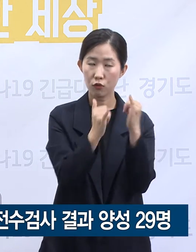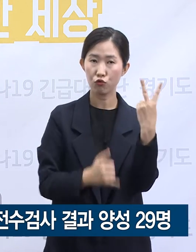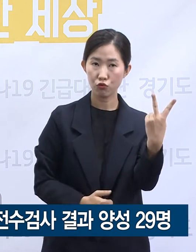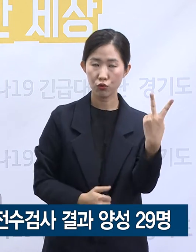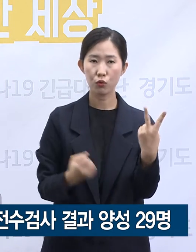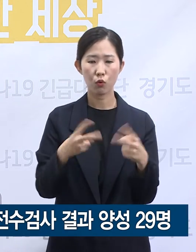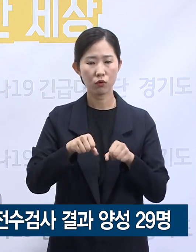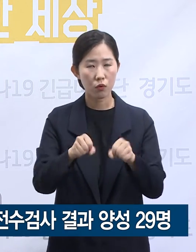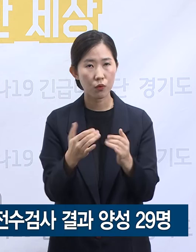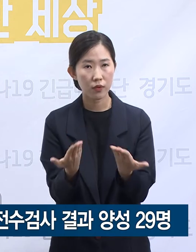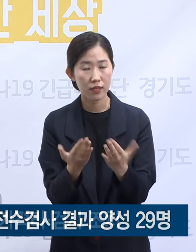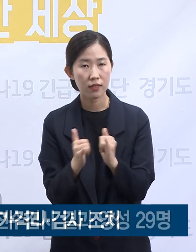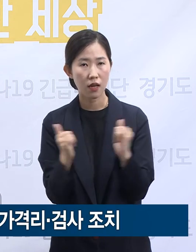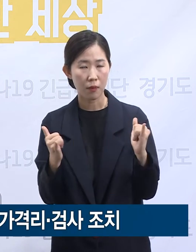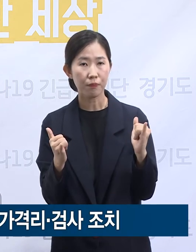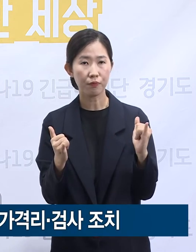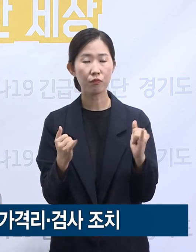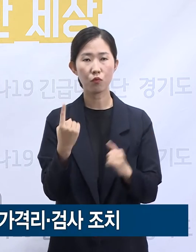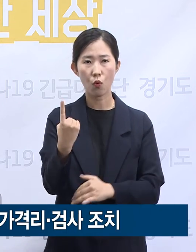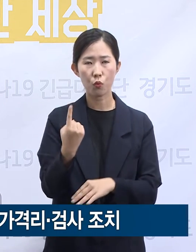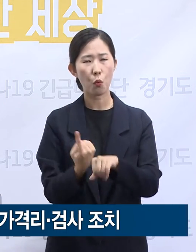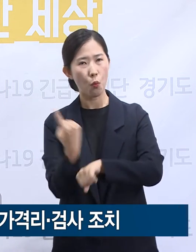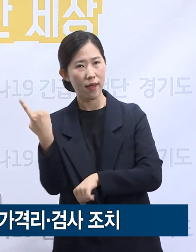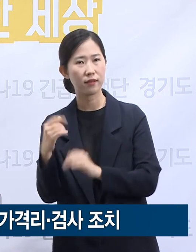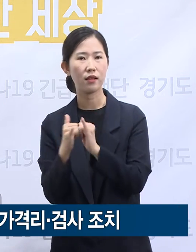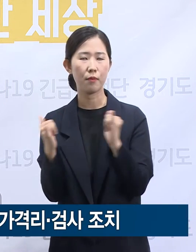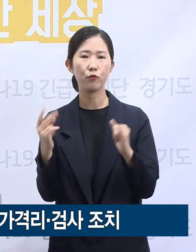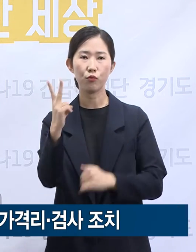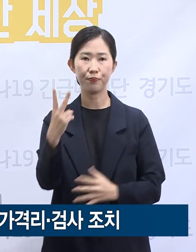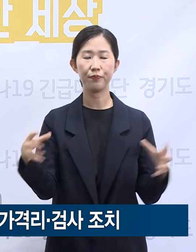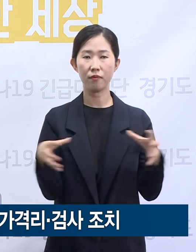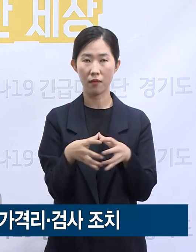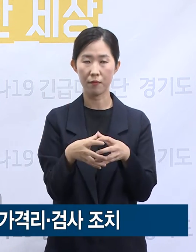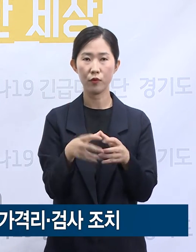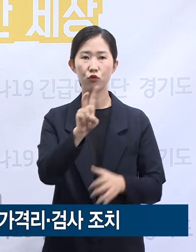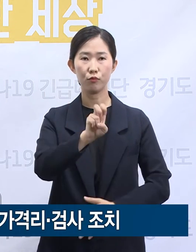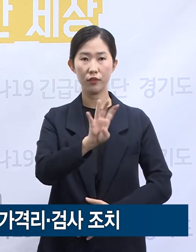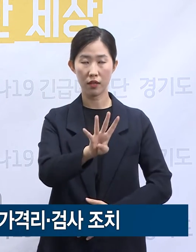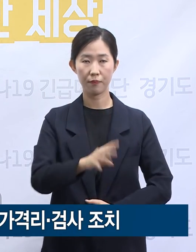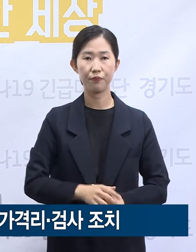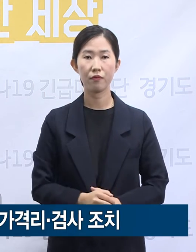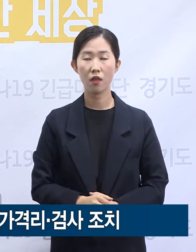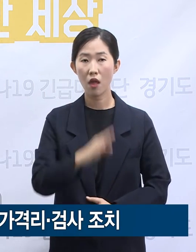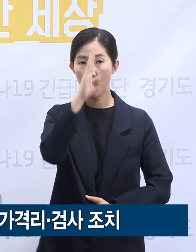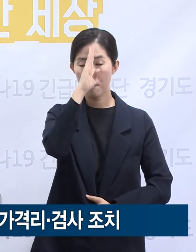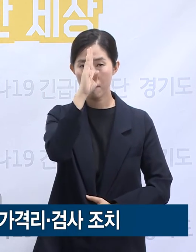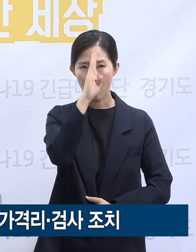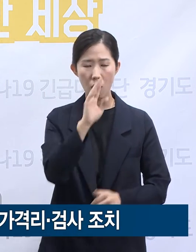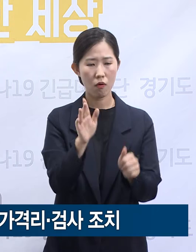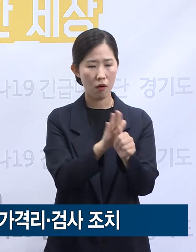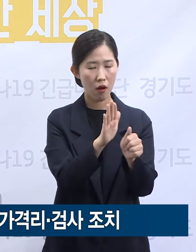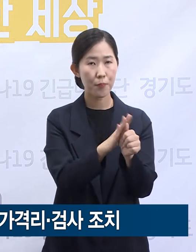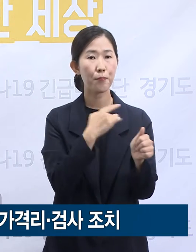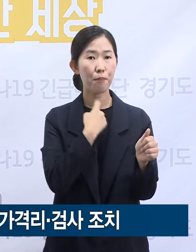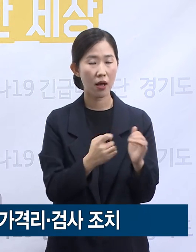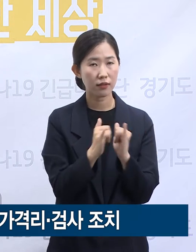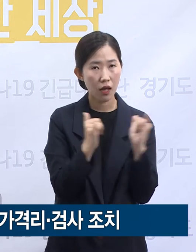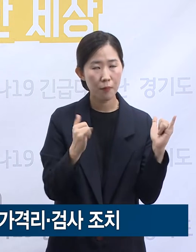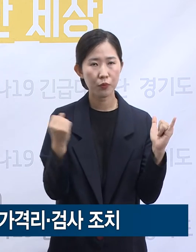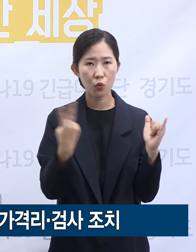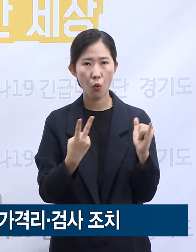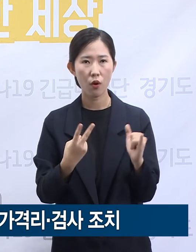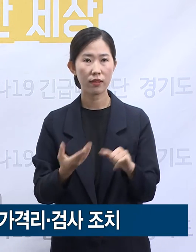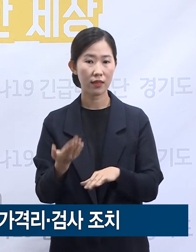등입니다. 아울러 3월 17일 이후 근무했던 이력이 있는 간병인들과 팔병동에서 퇴원한 307명의 명단을